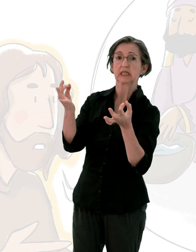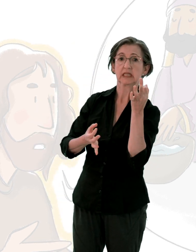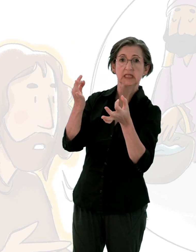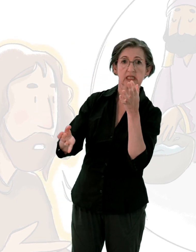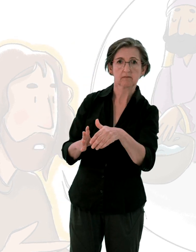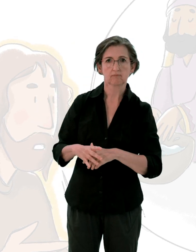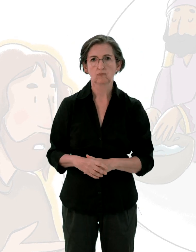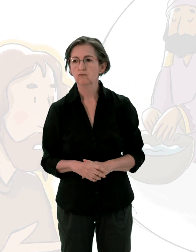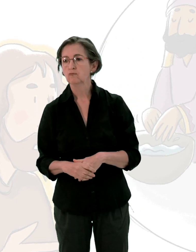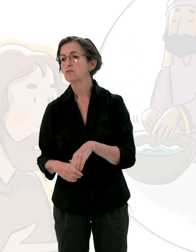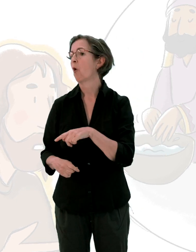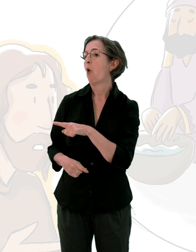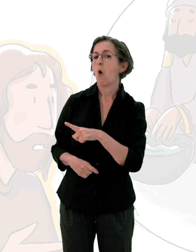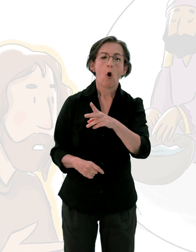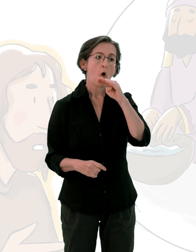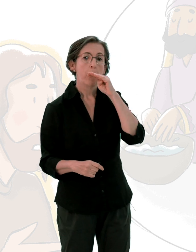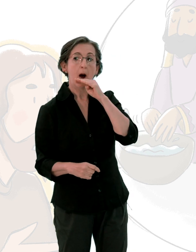tu peux dire à ton père ou à ta mère,